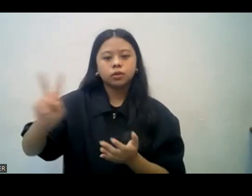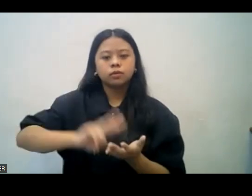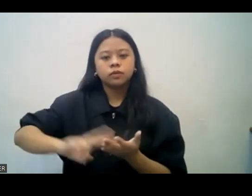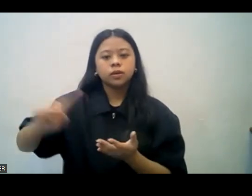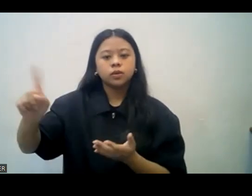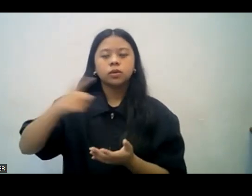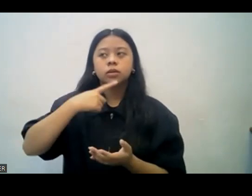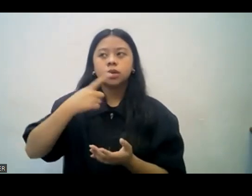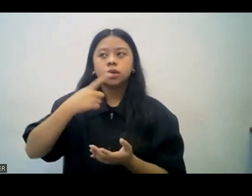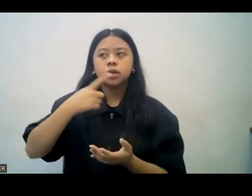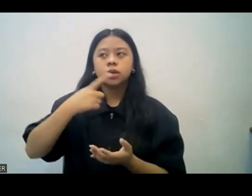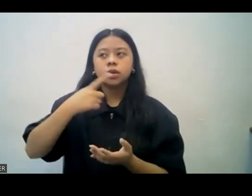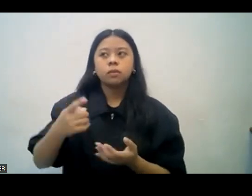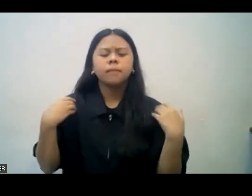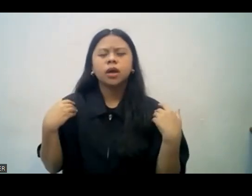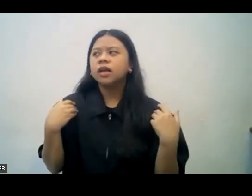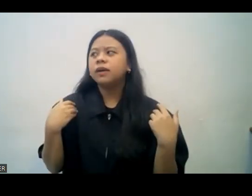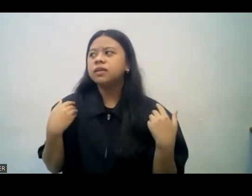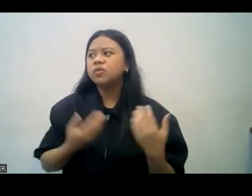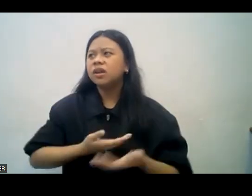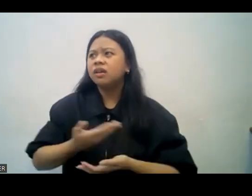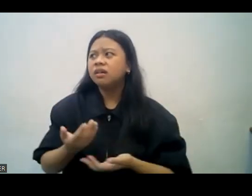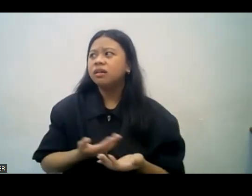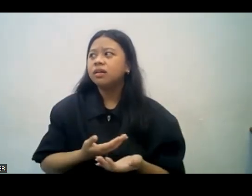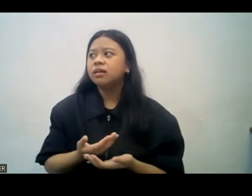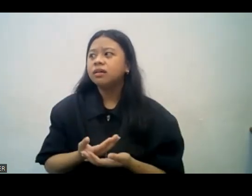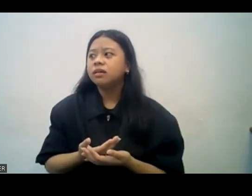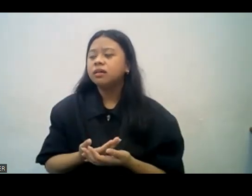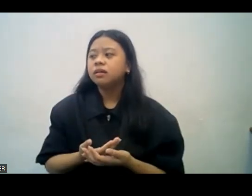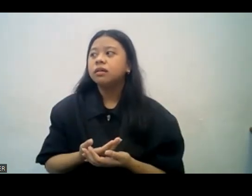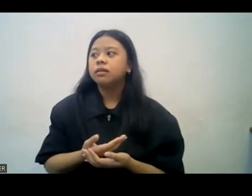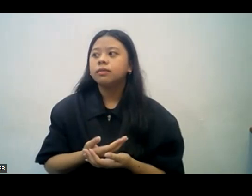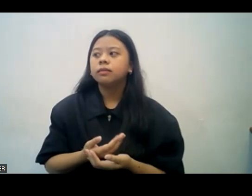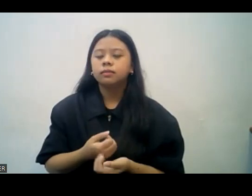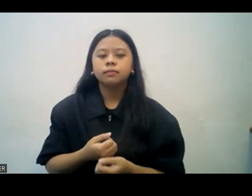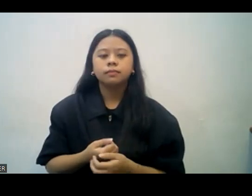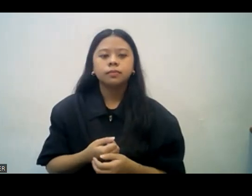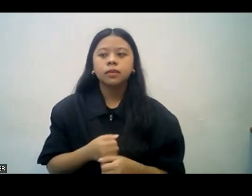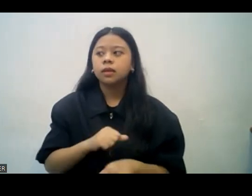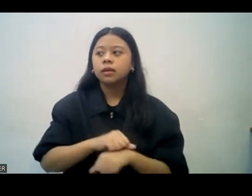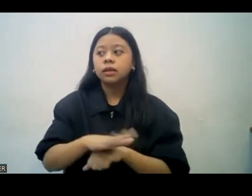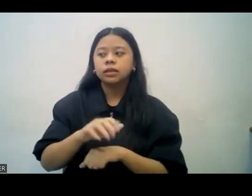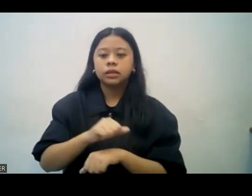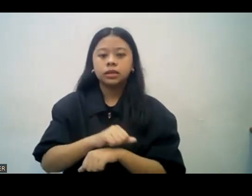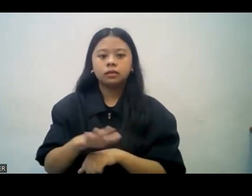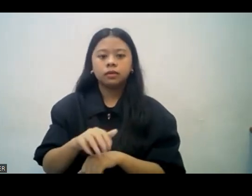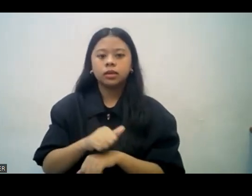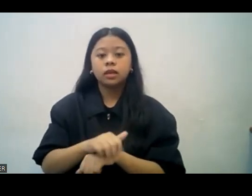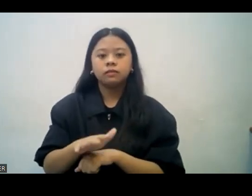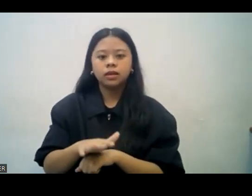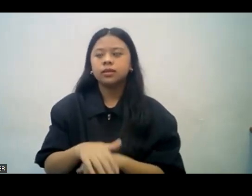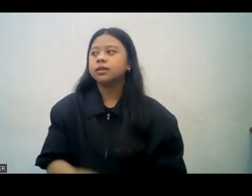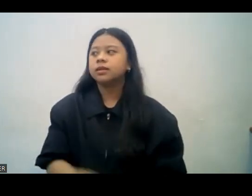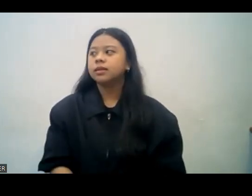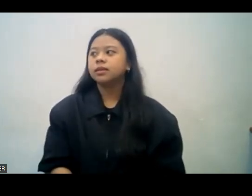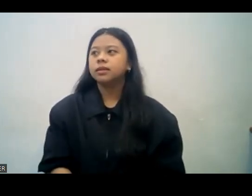and the comfort and the mercy. Kaya nga dito sa chapter 2 verse 1, binabanggit na